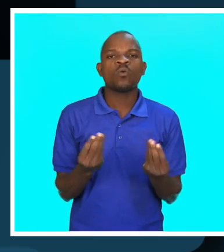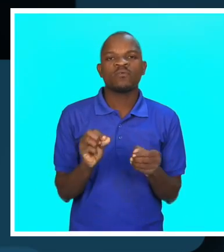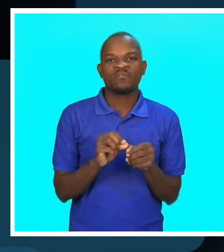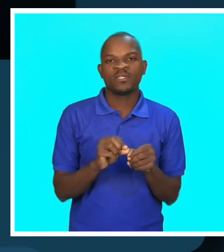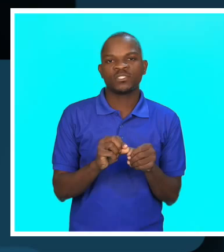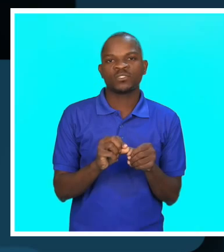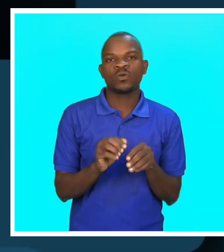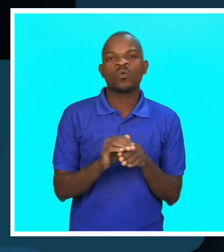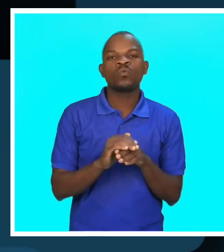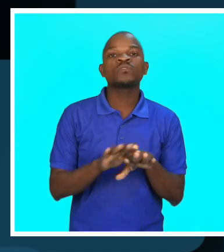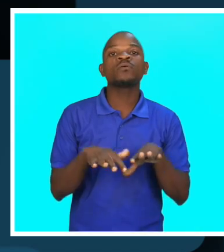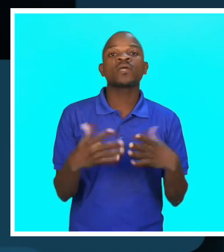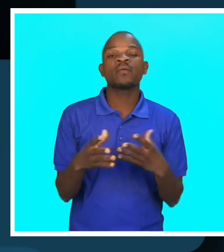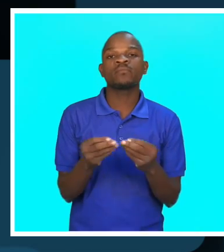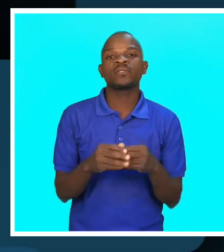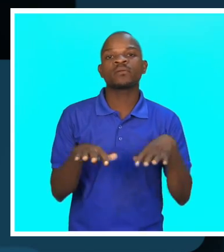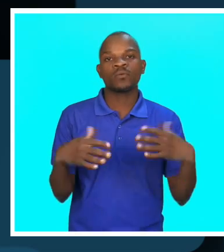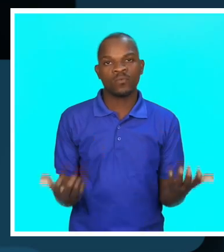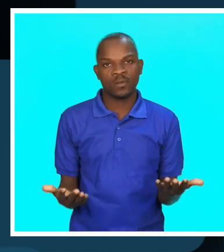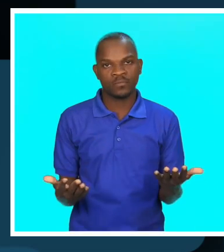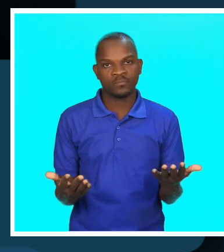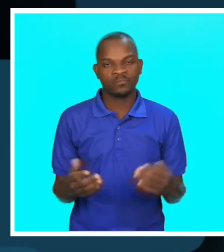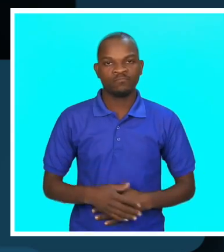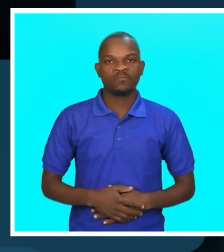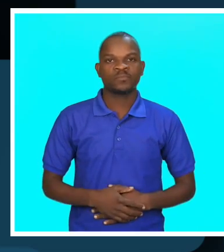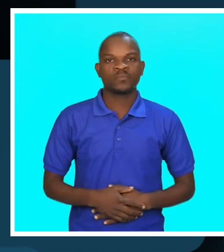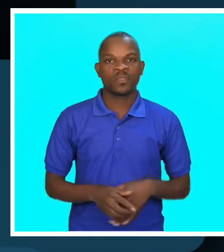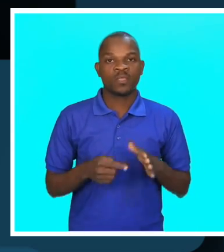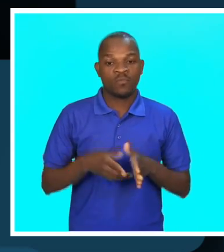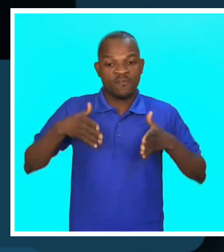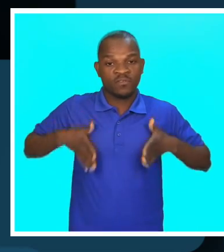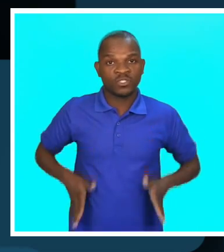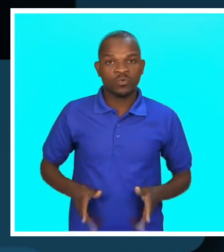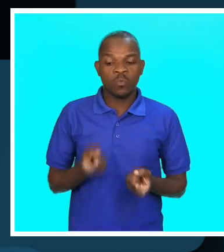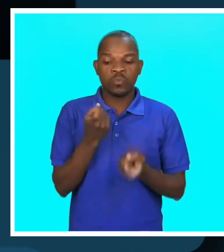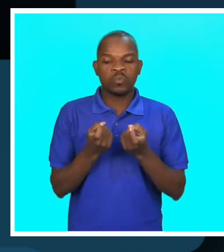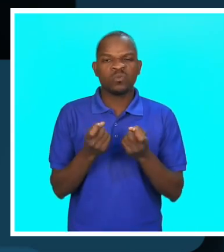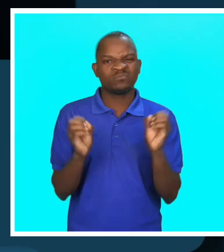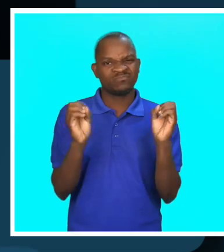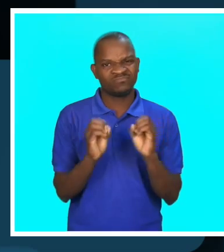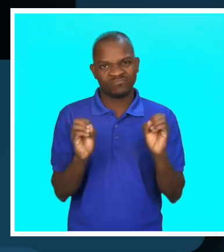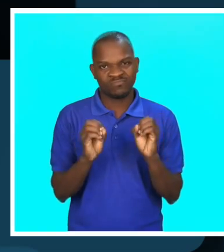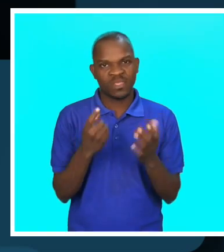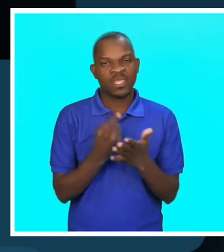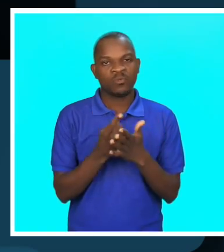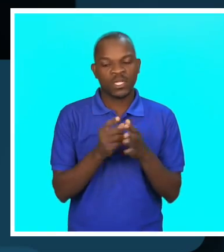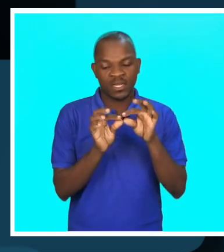vestido não pode ser uma coisa assim, pesada, com linha mais grossa. Tem que ser com um pouco de linha, um pouco fina, para não